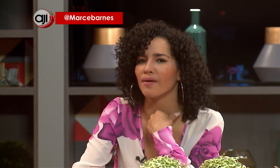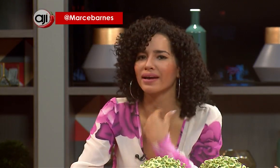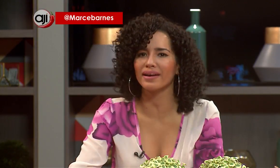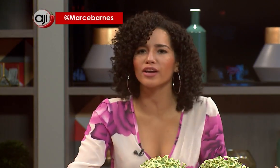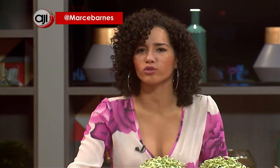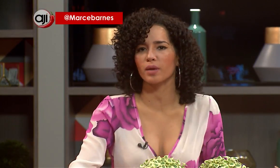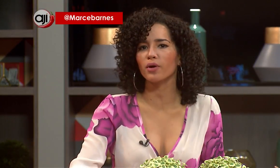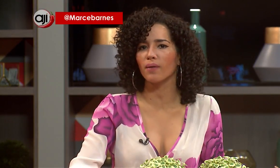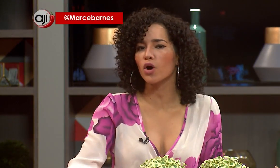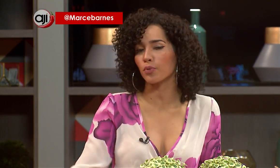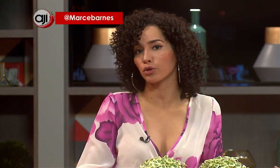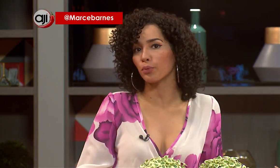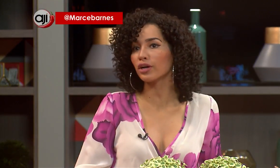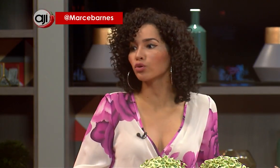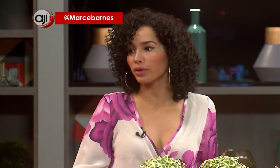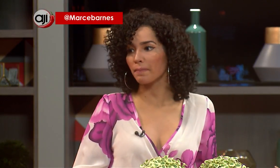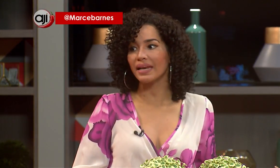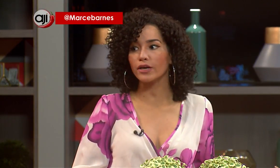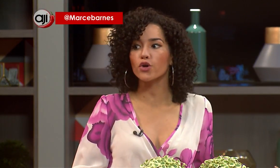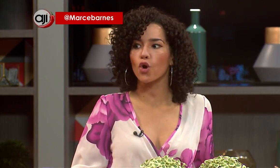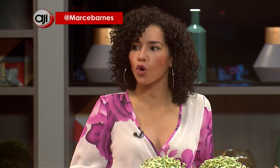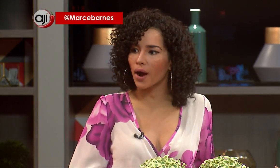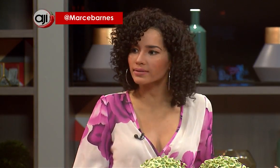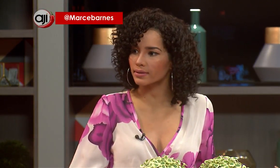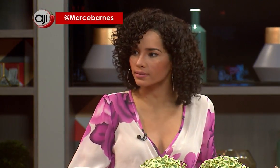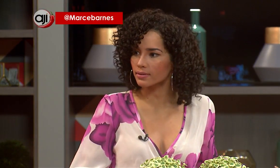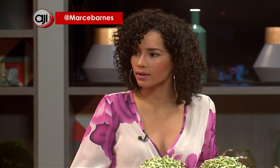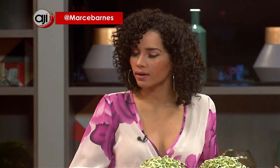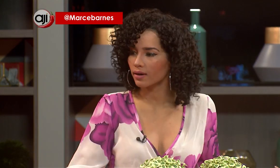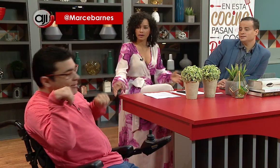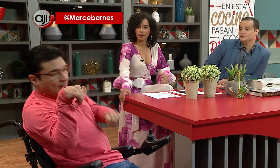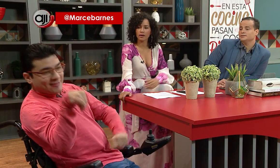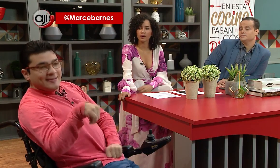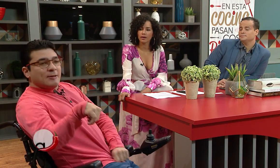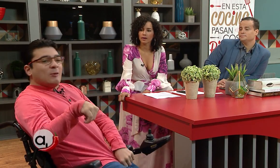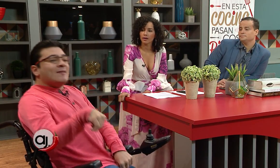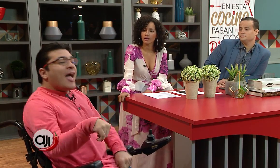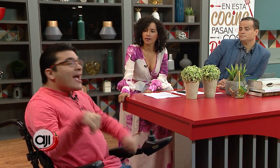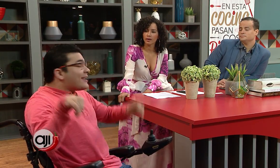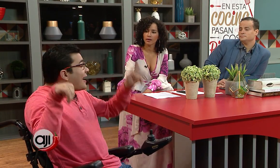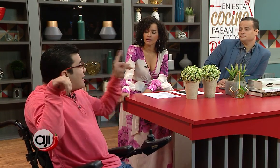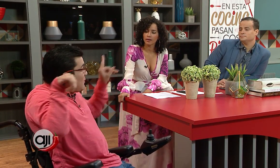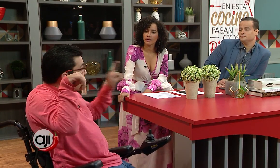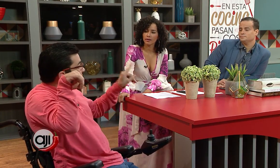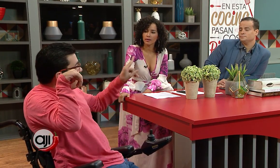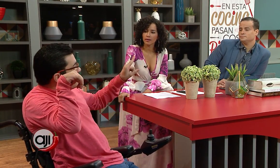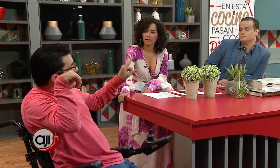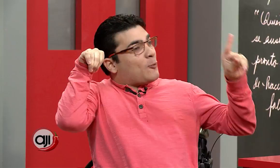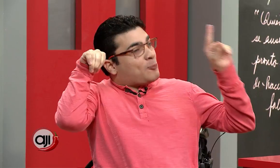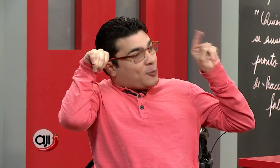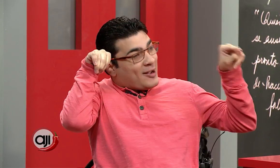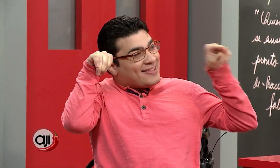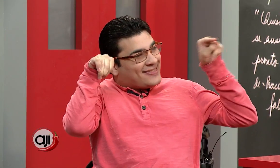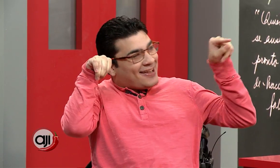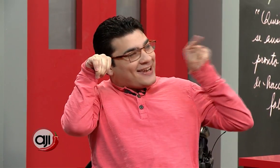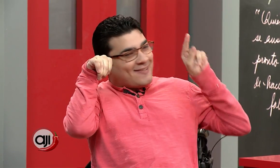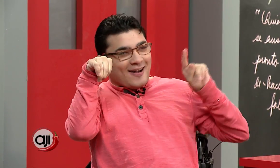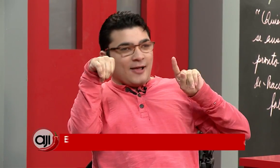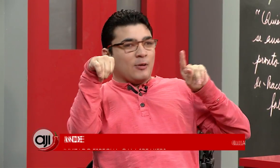daban ganas de cruzar por abajo y por no poner tu vida en peligro no lo haces. Quiero que sepan, chicos, que el único puente elevado